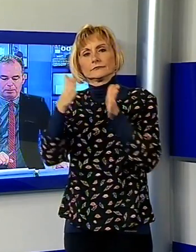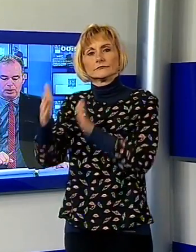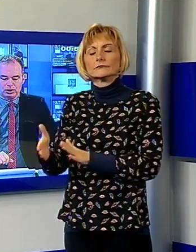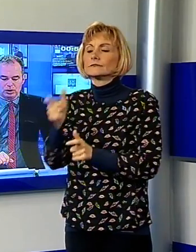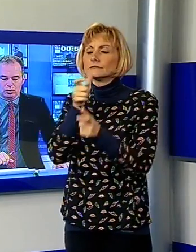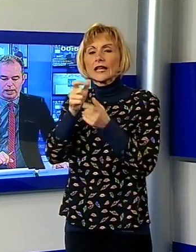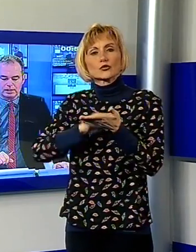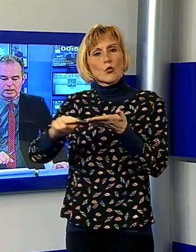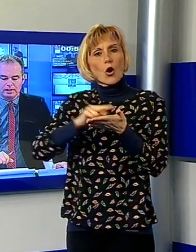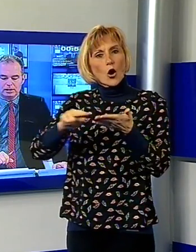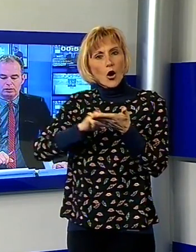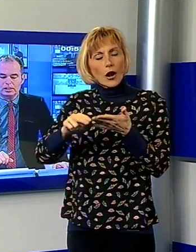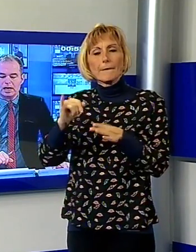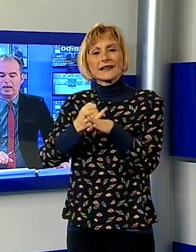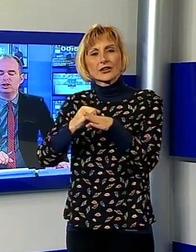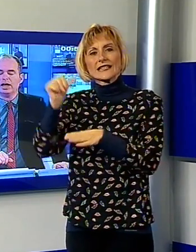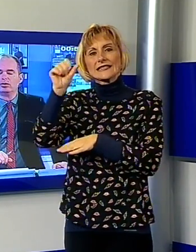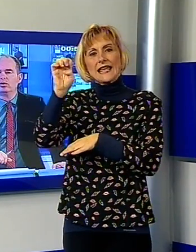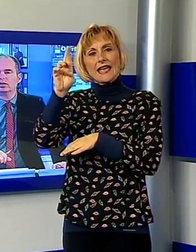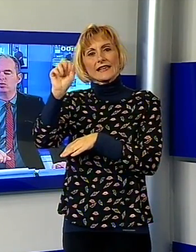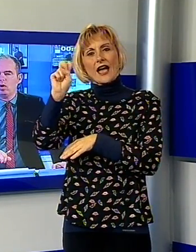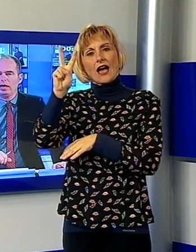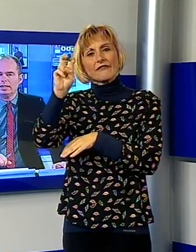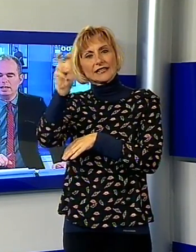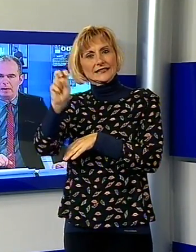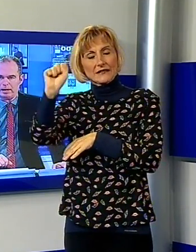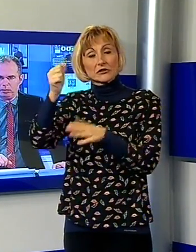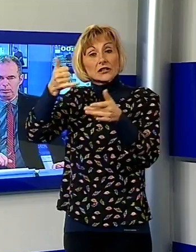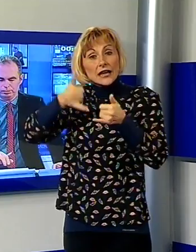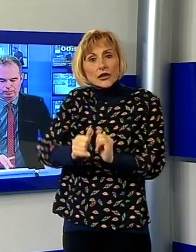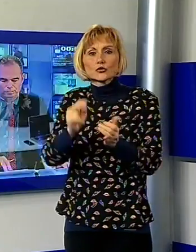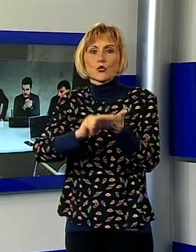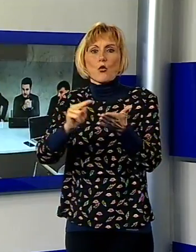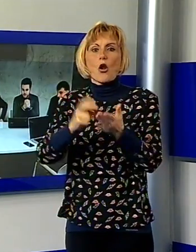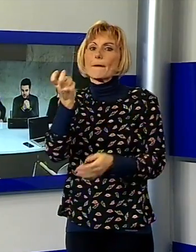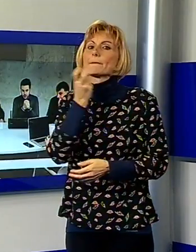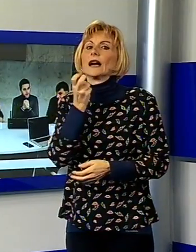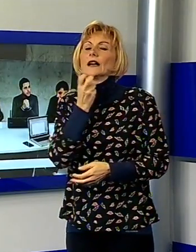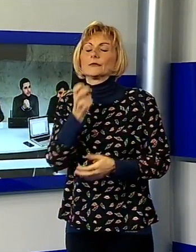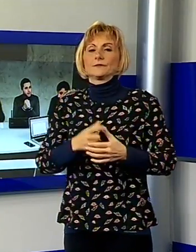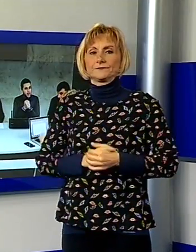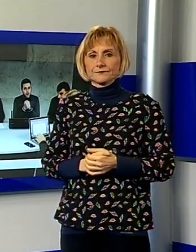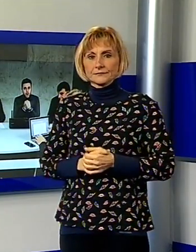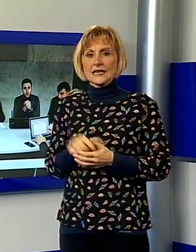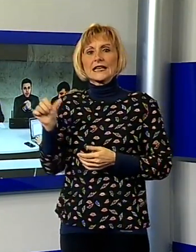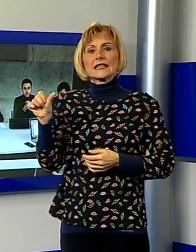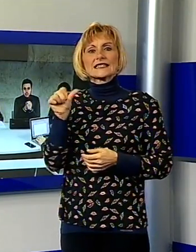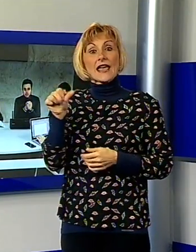precisione, a Seravezza, dove sta nascendo la Scuola del Marmo. La Scuola del Marmo della Versilia è quasi realtà.